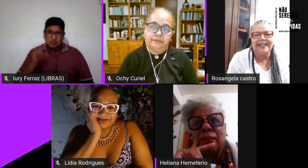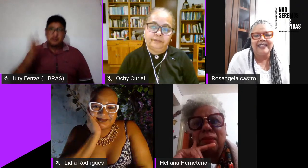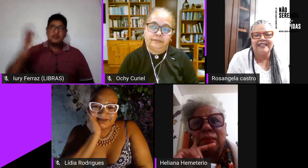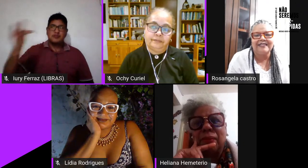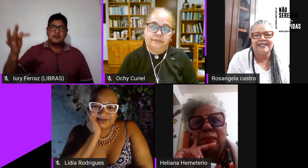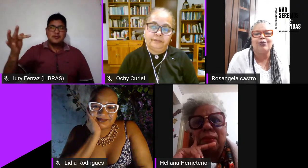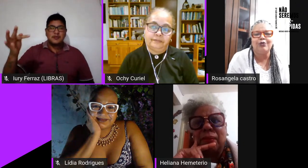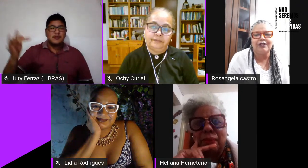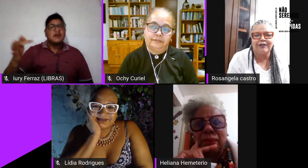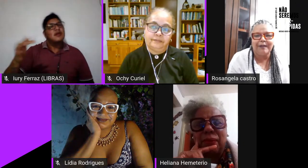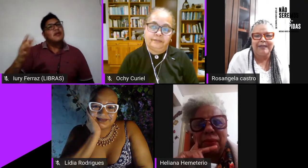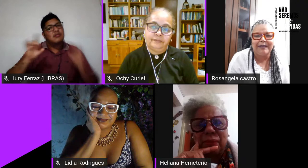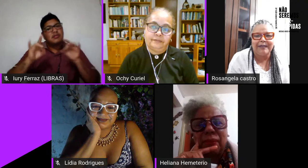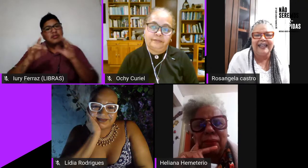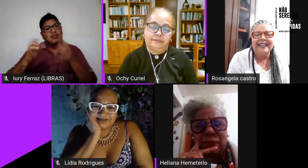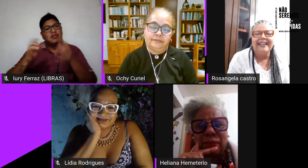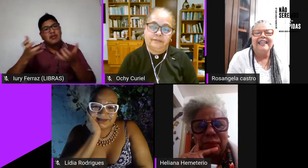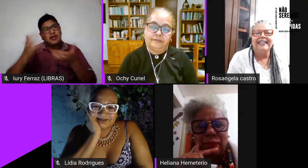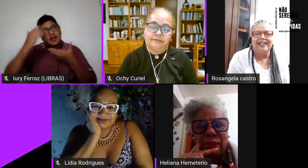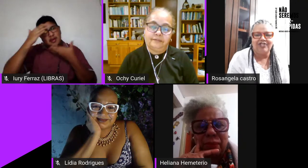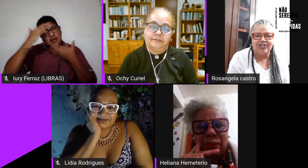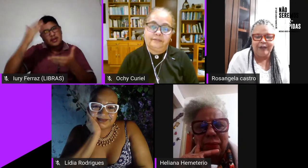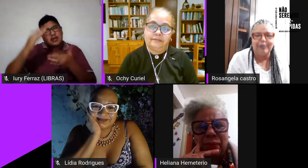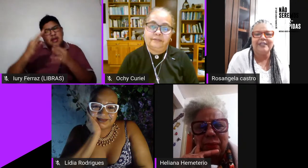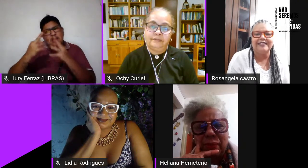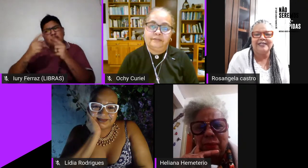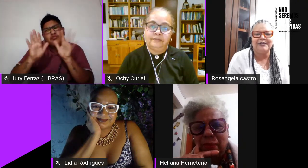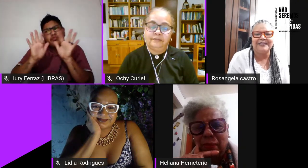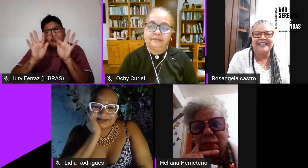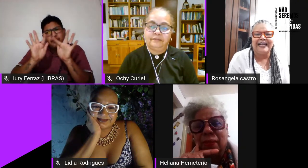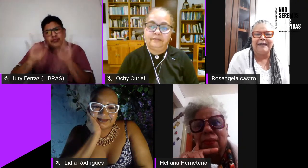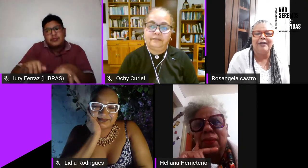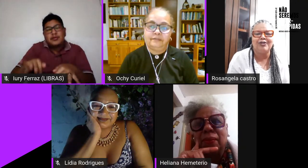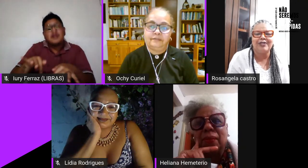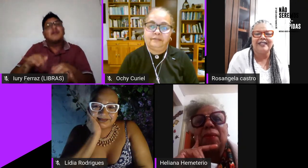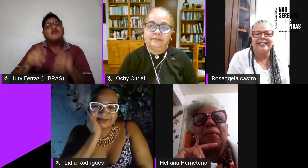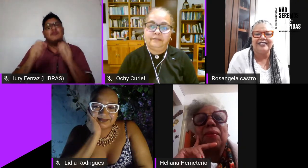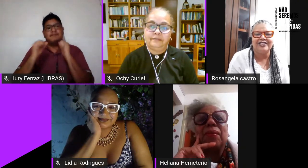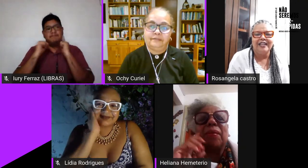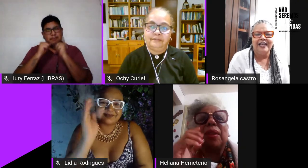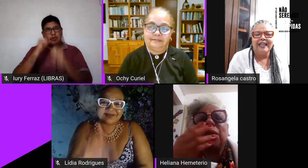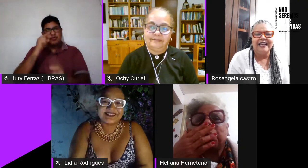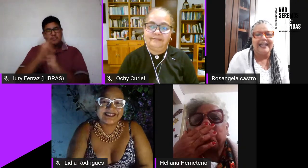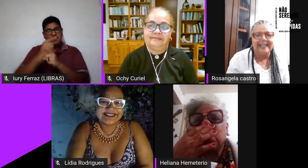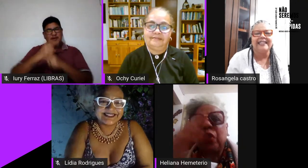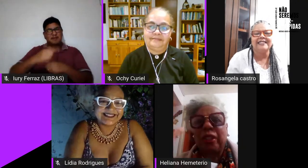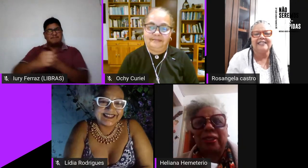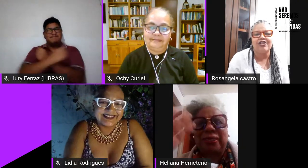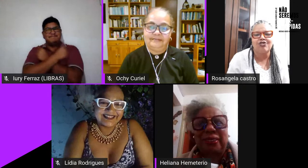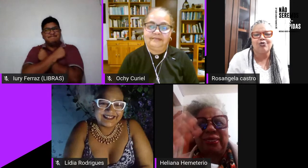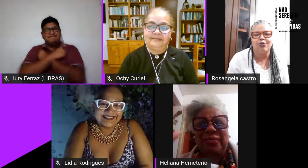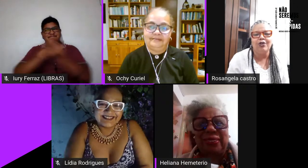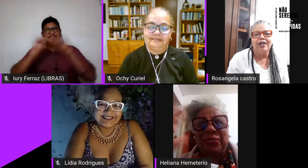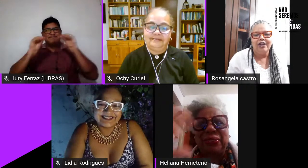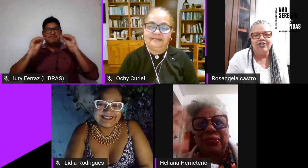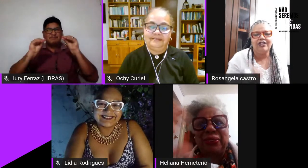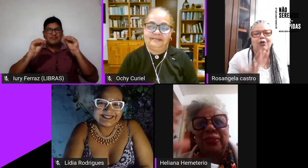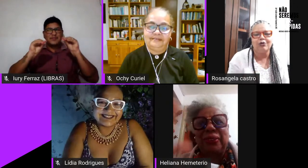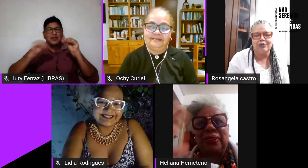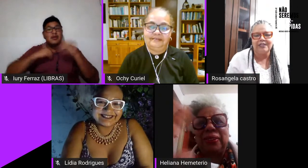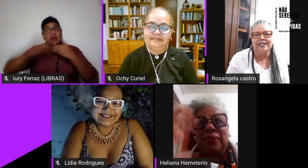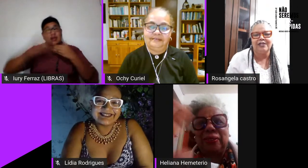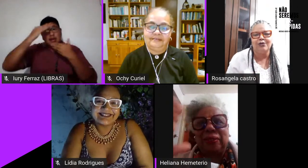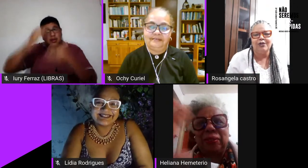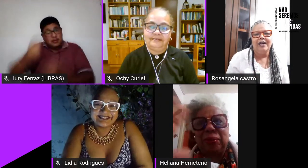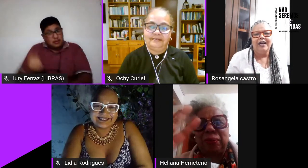só tenho que agradecer tudo isso vai passar e a gente vai poder se encontrar beijo grande e agradecer a Exu de